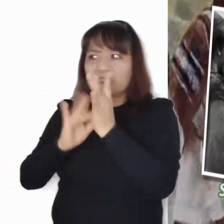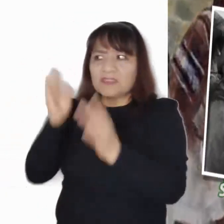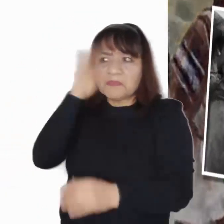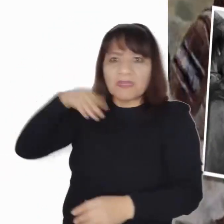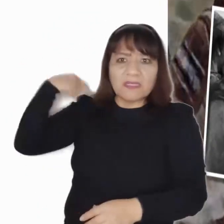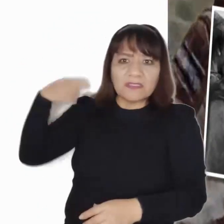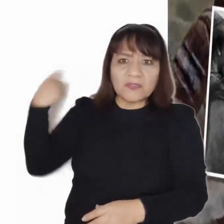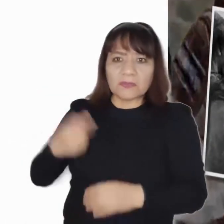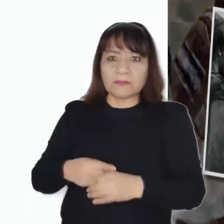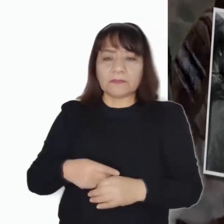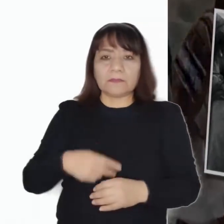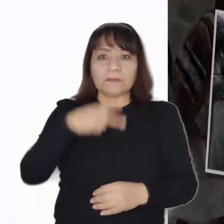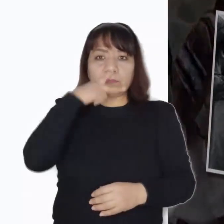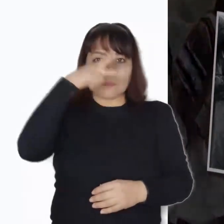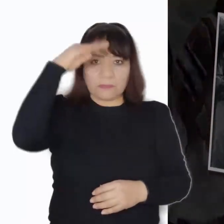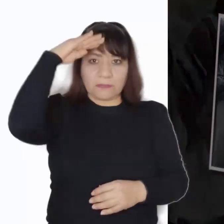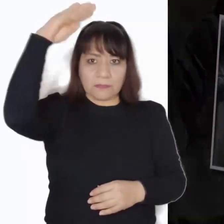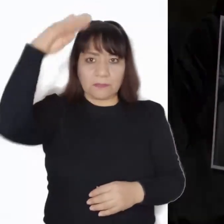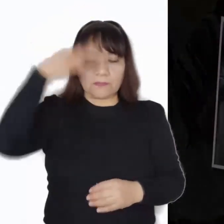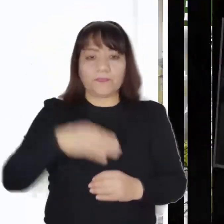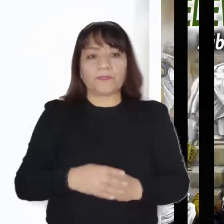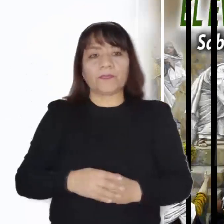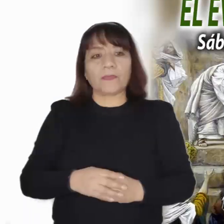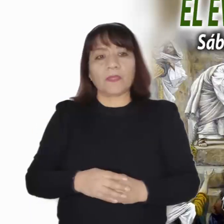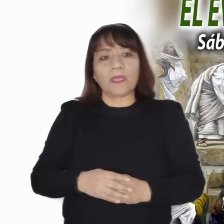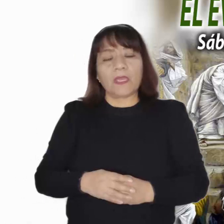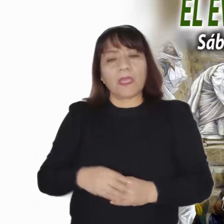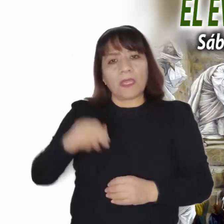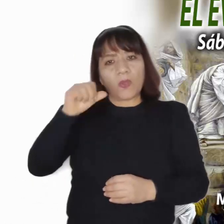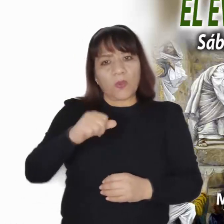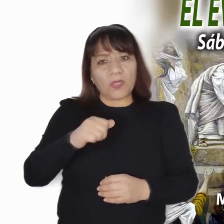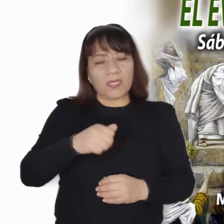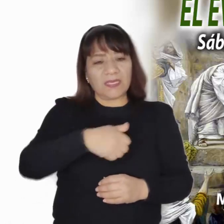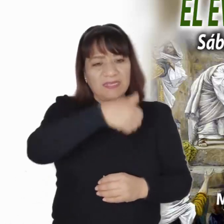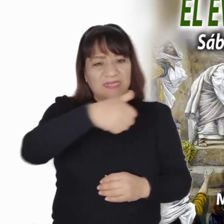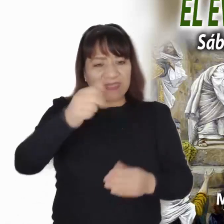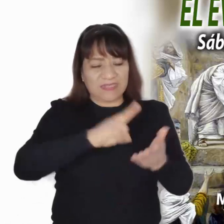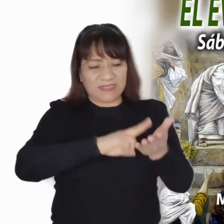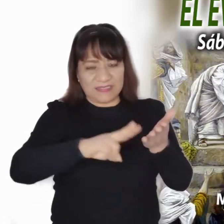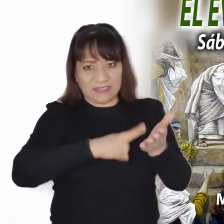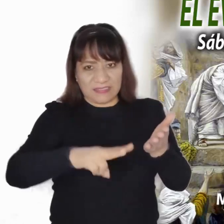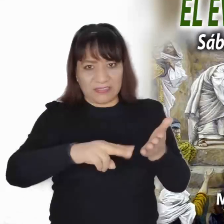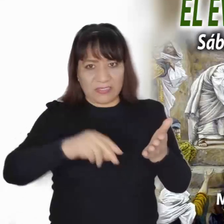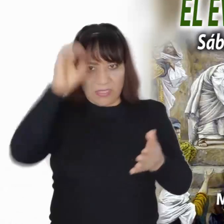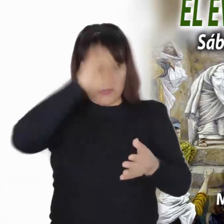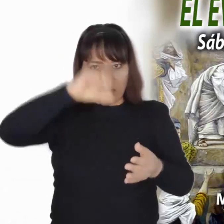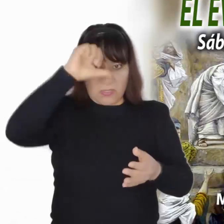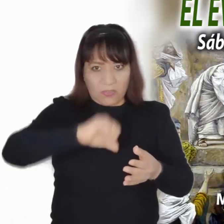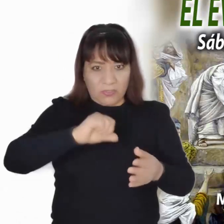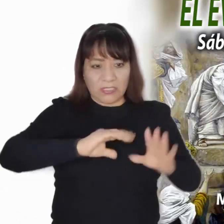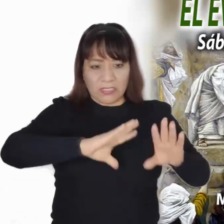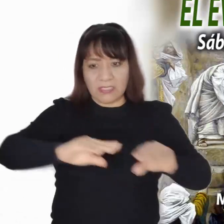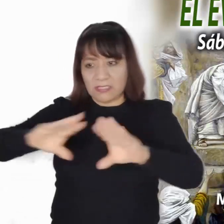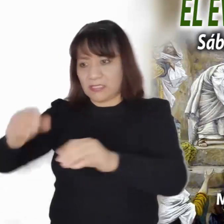Palabra del Señor Cada verso del Evangelio tiene una profunda enseñanza para